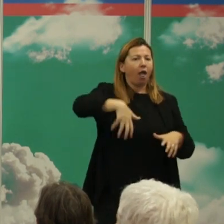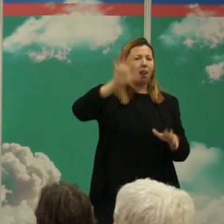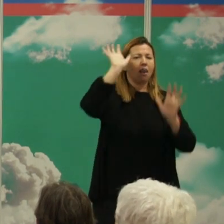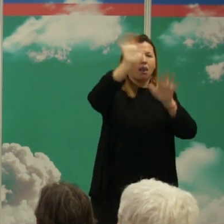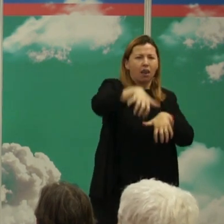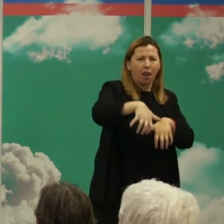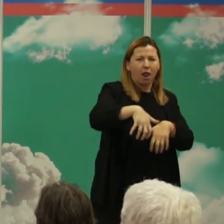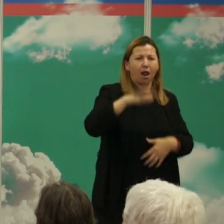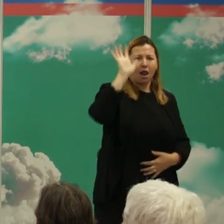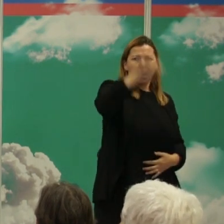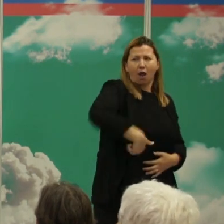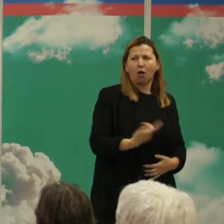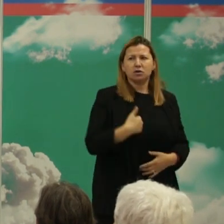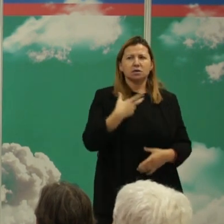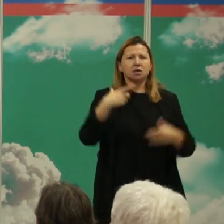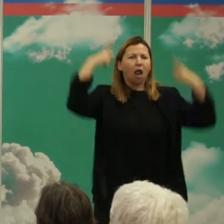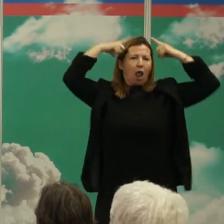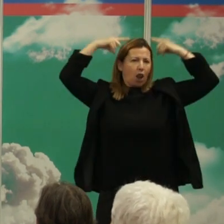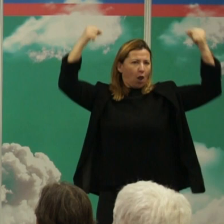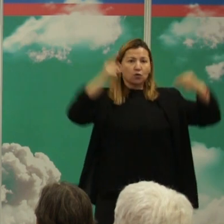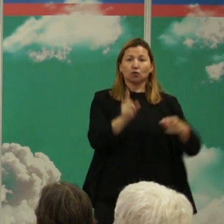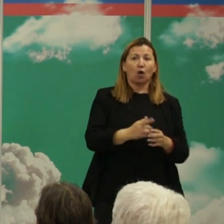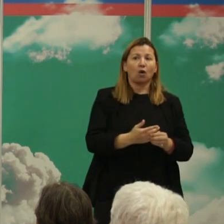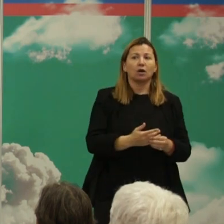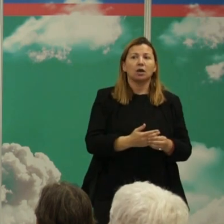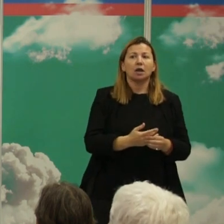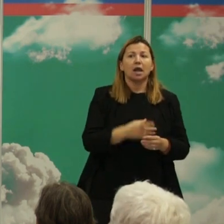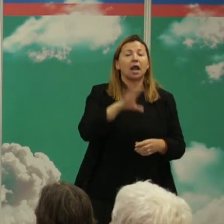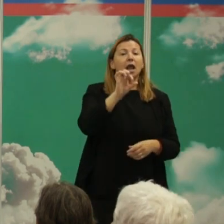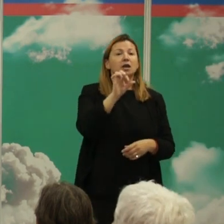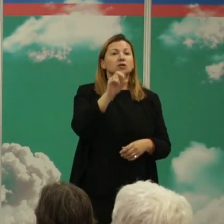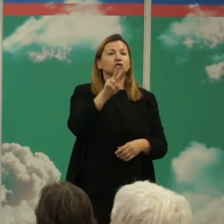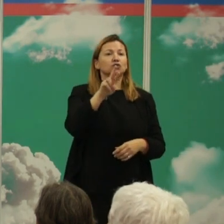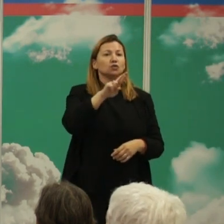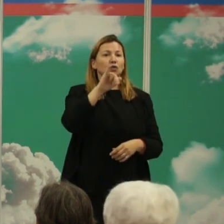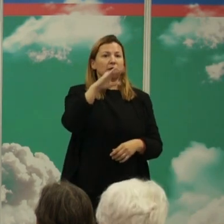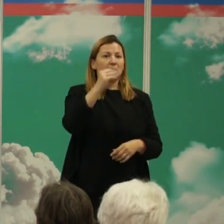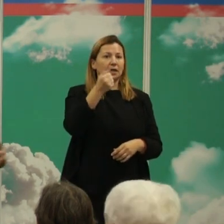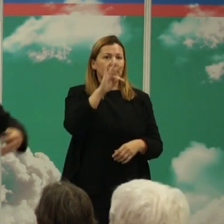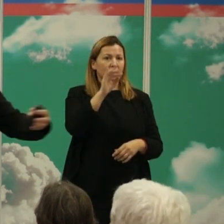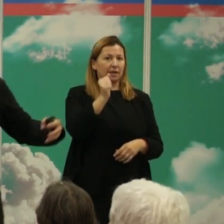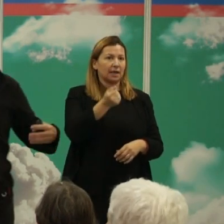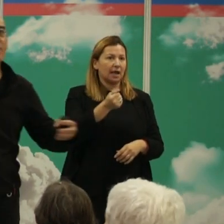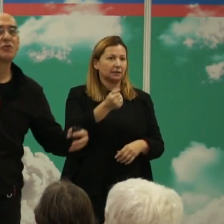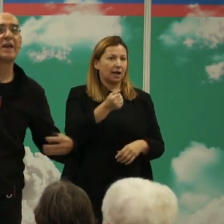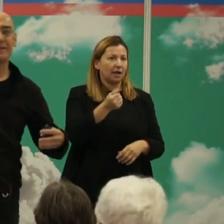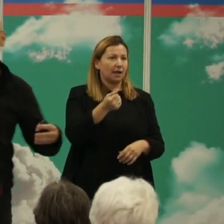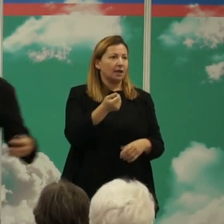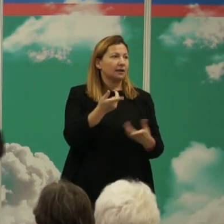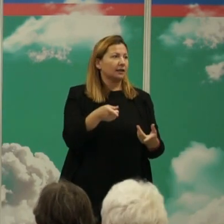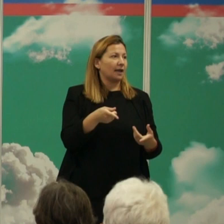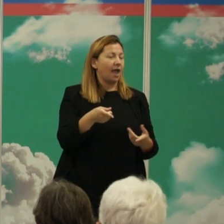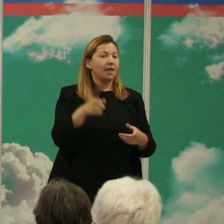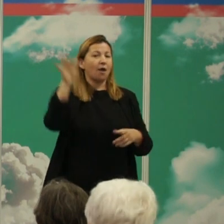el puma ni el lobo es el suricata este famoso que sale en no sé qué película que atrae mucho la